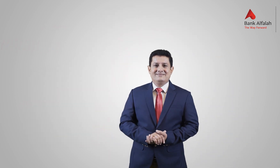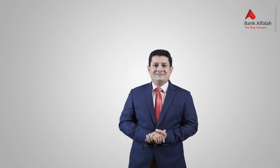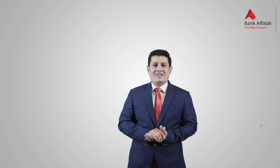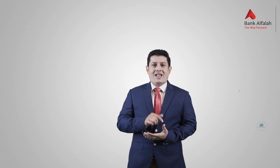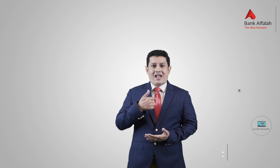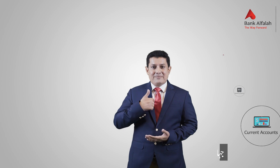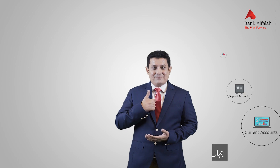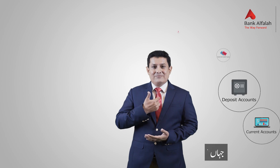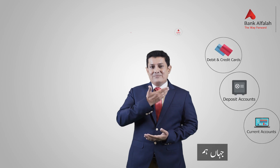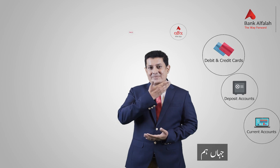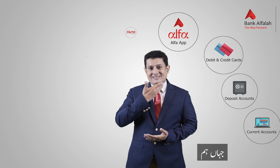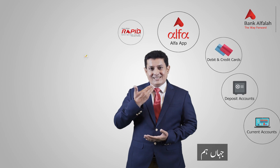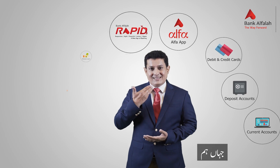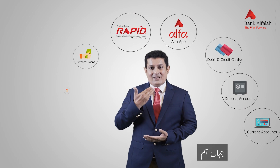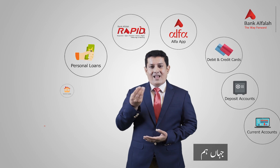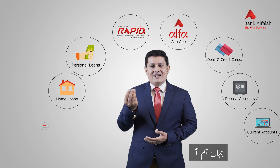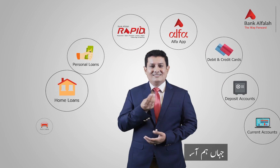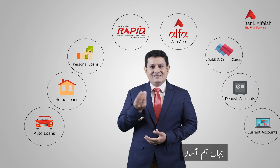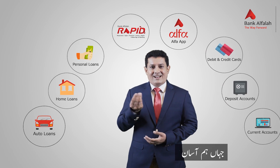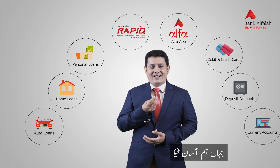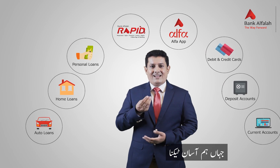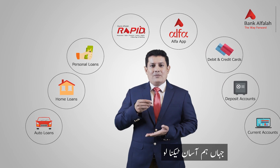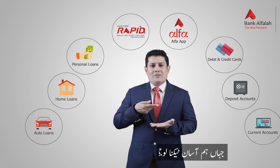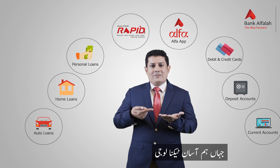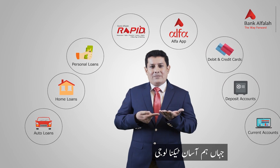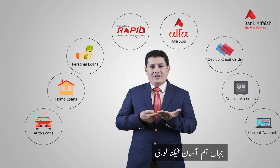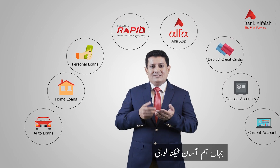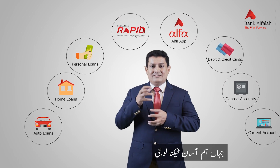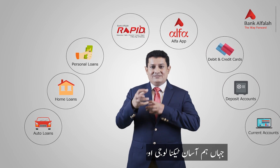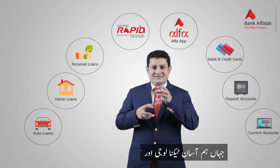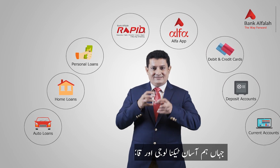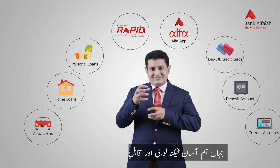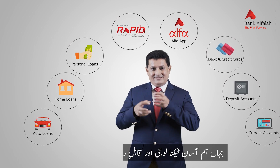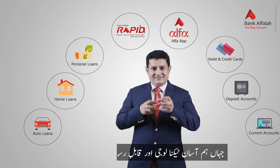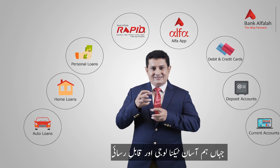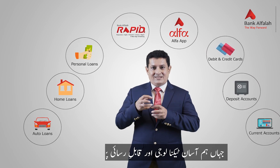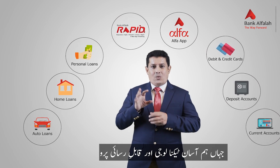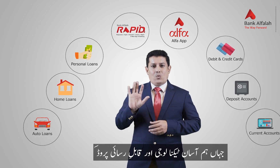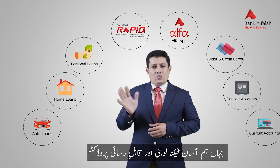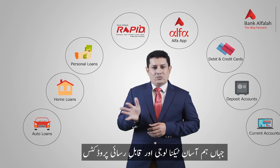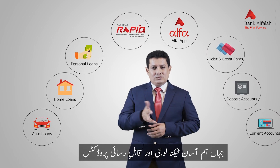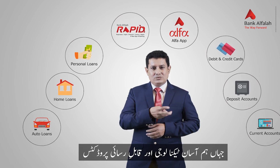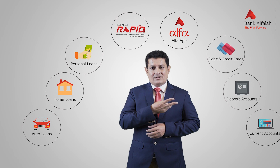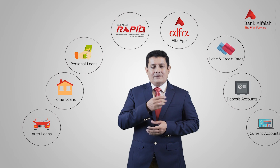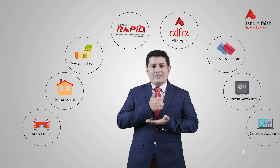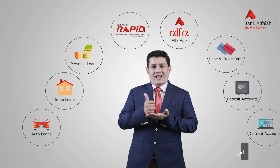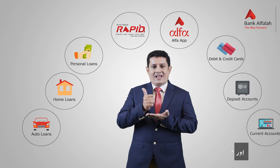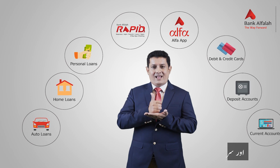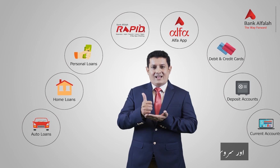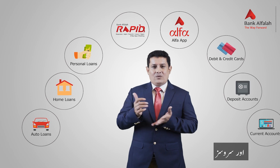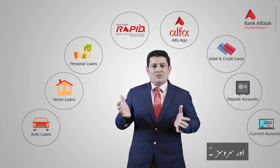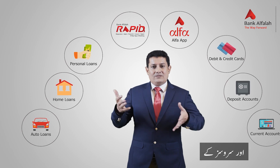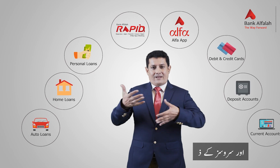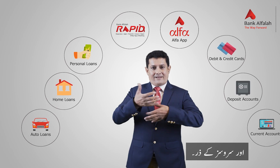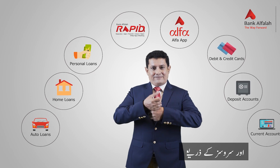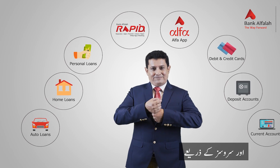جہاں ہم آسان ٹیکنالوجی اور قابل رسائی پروڈکٹس اور سرویسز کے ذریعے